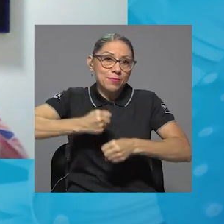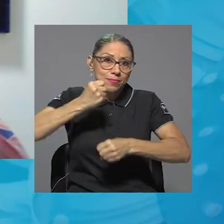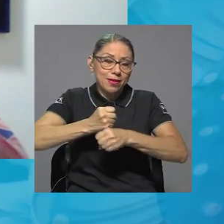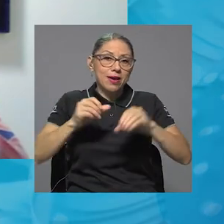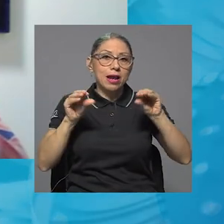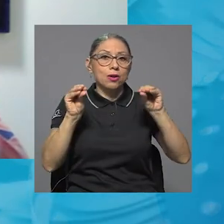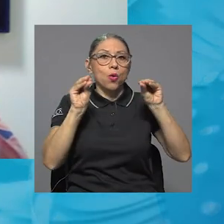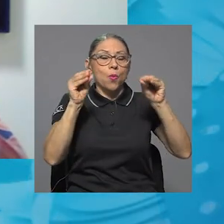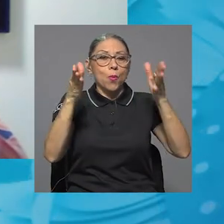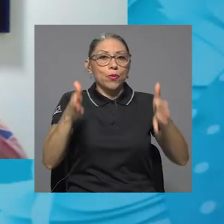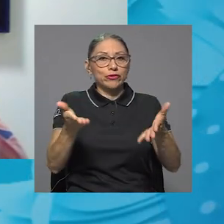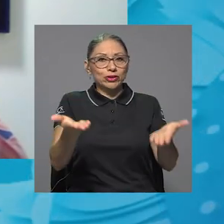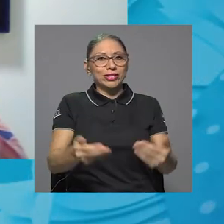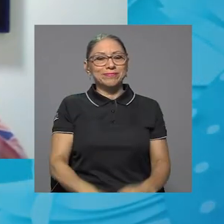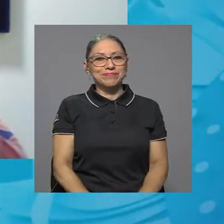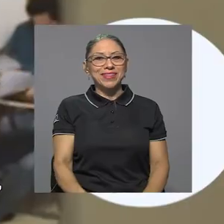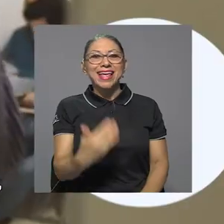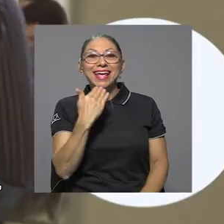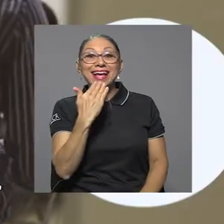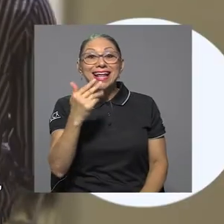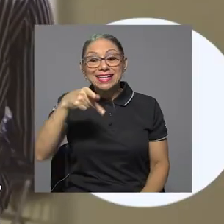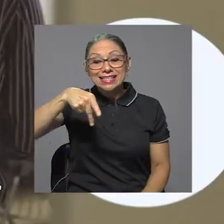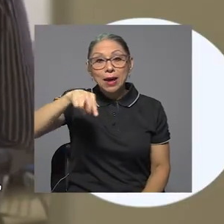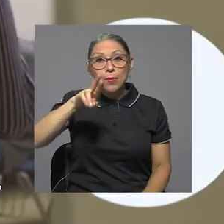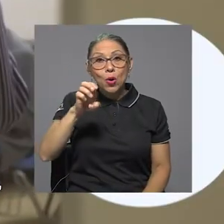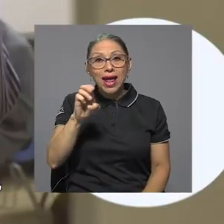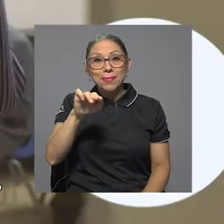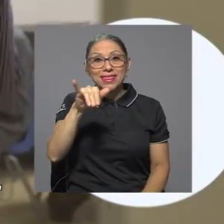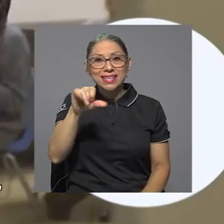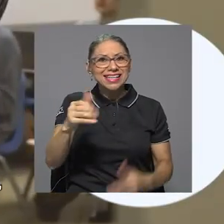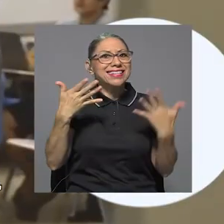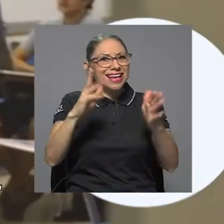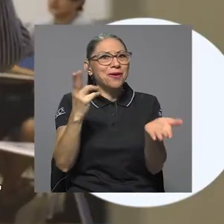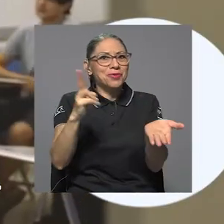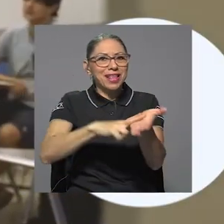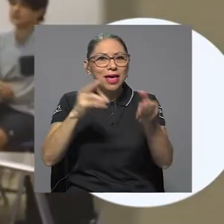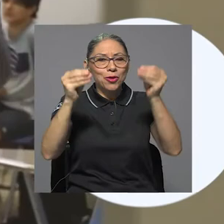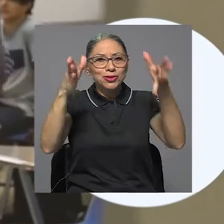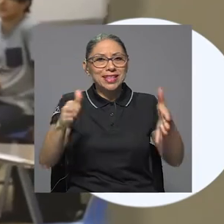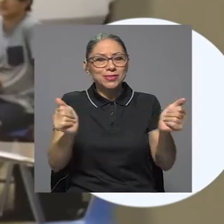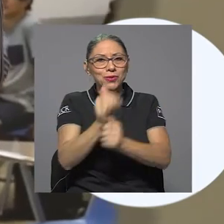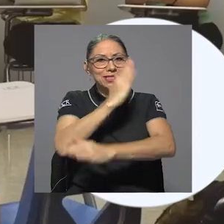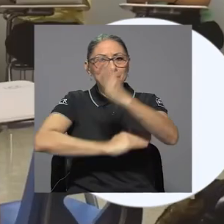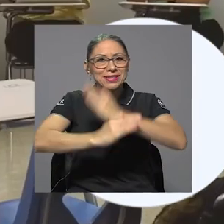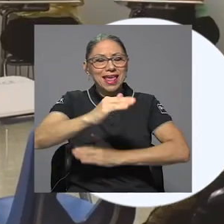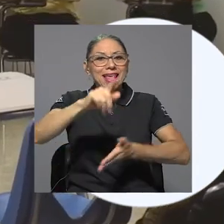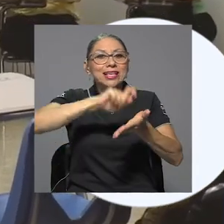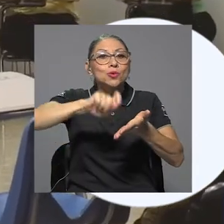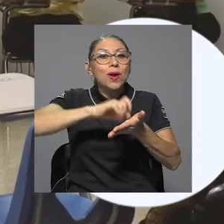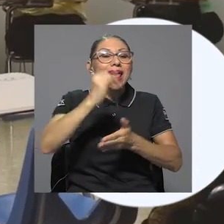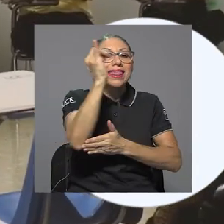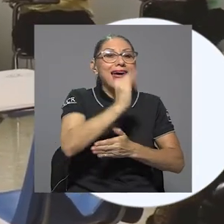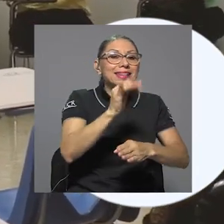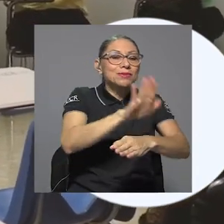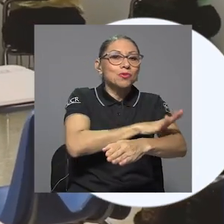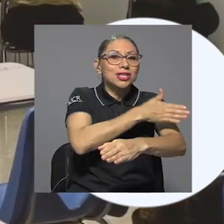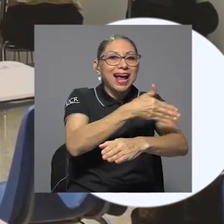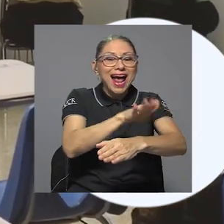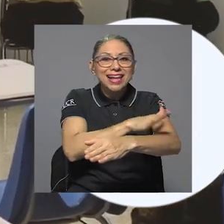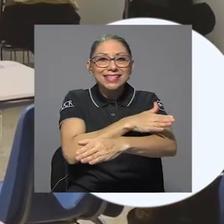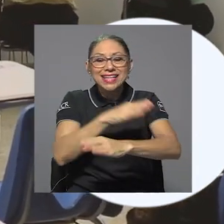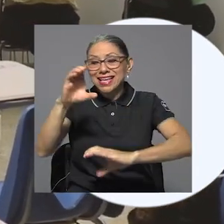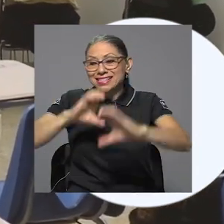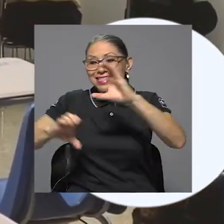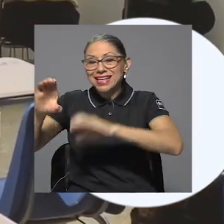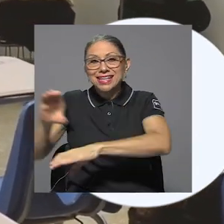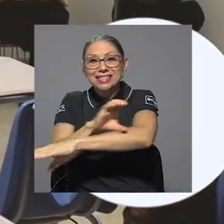docente en este caso. Gracias a PROENDIS, ya se han contratado docentes con discapacidad en las escuelas de artes musicales,